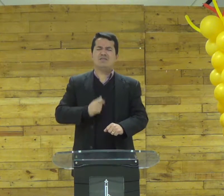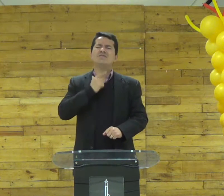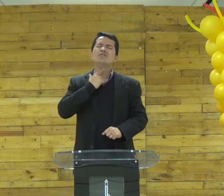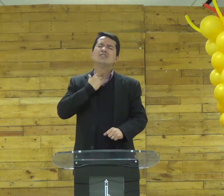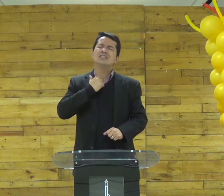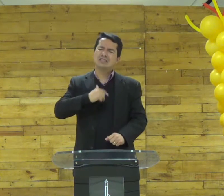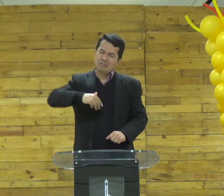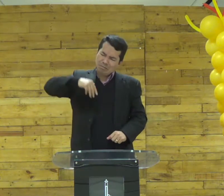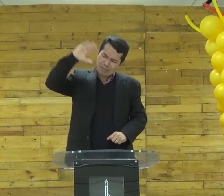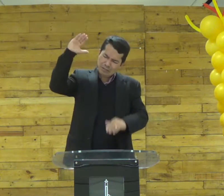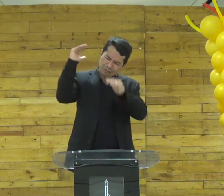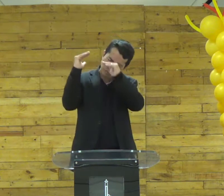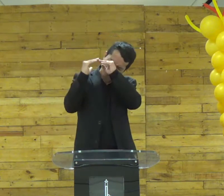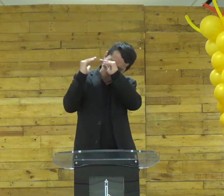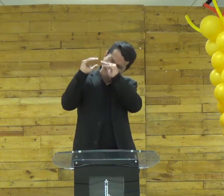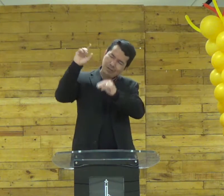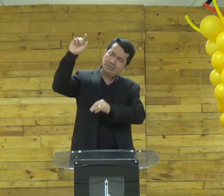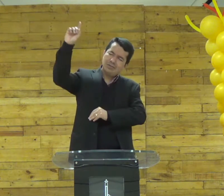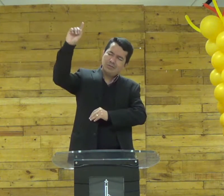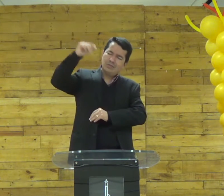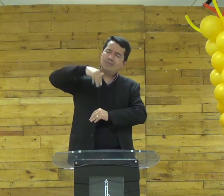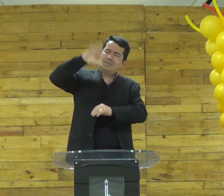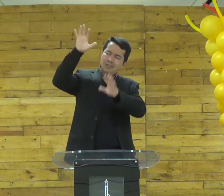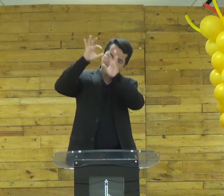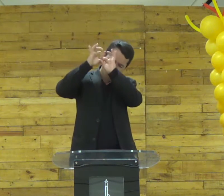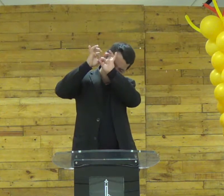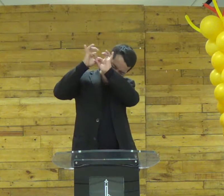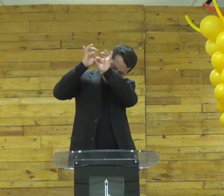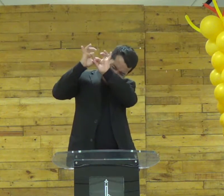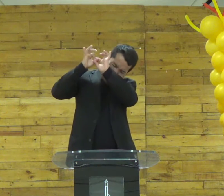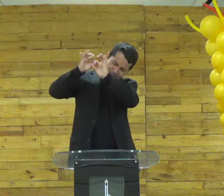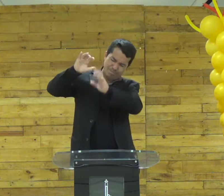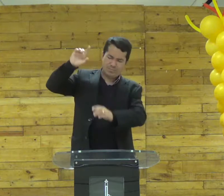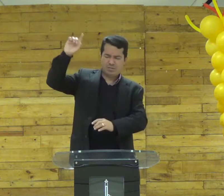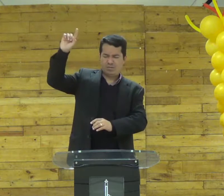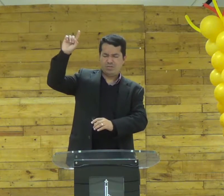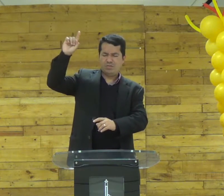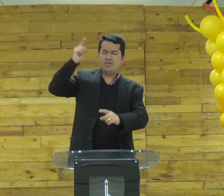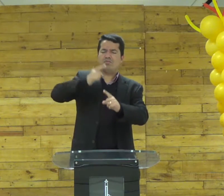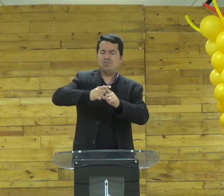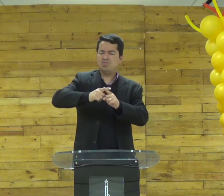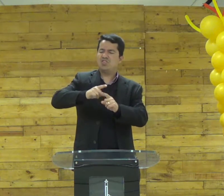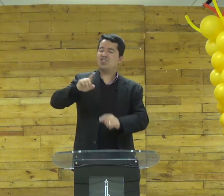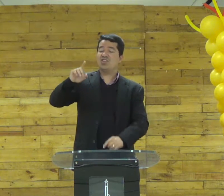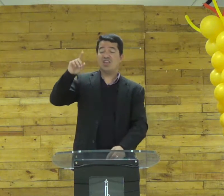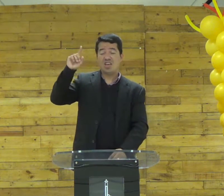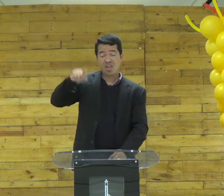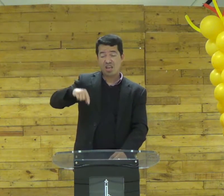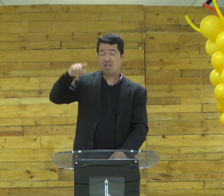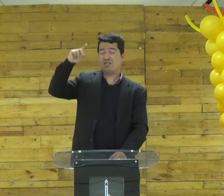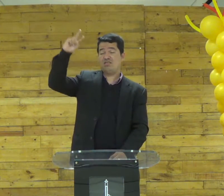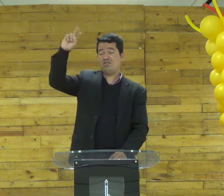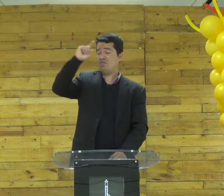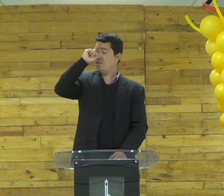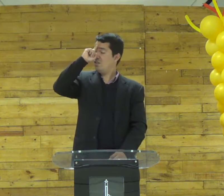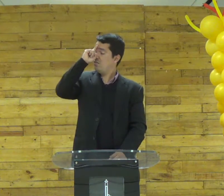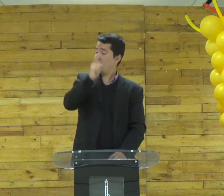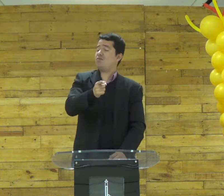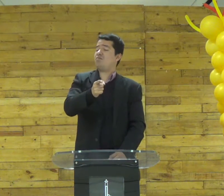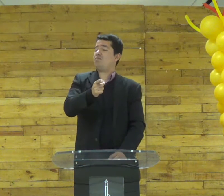pura é pessoa santa uma pessoa em sintonia com o Senhor nessa unidade Senhor porque Senhor